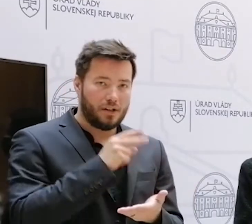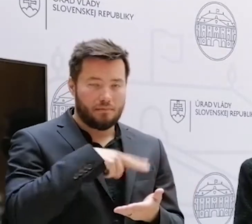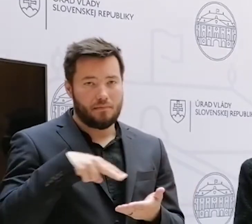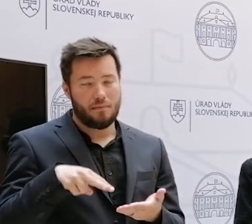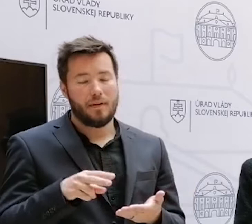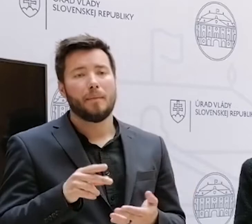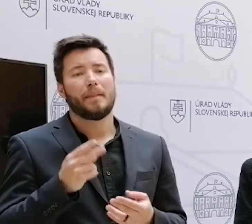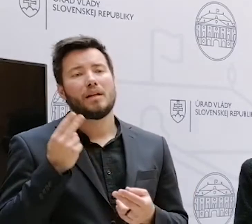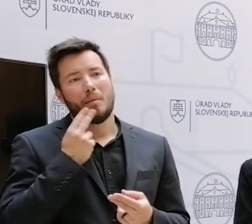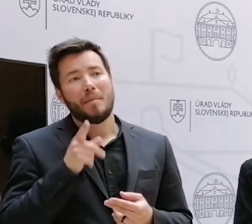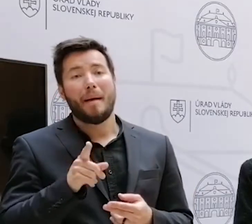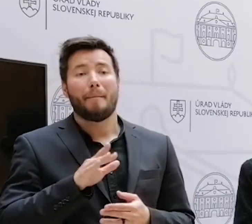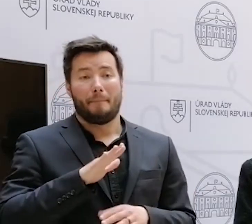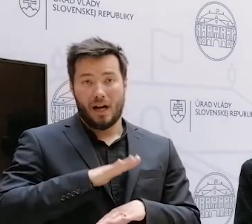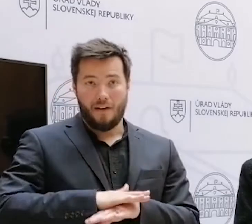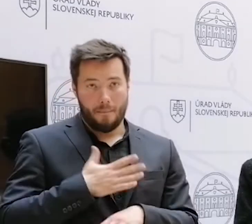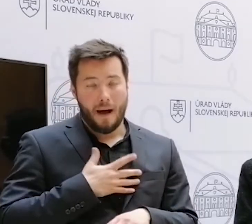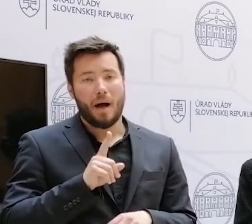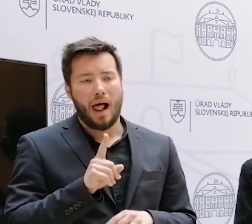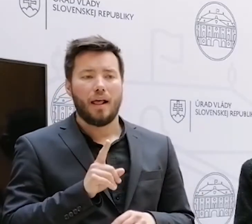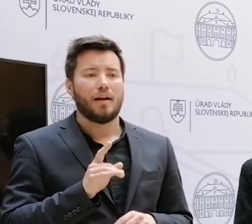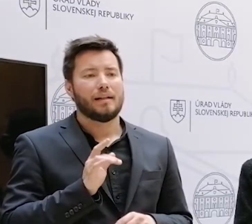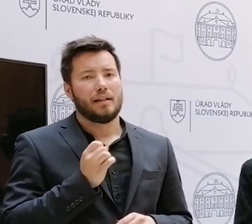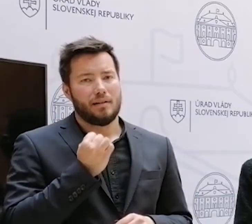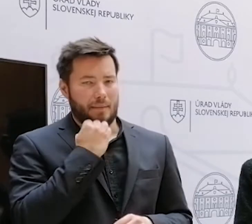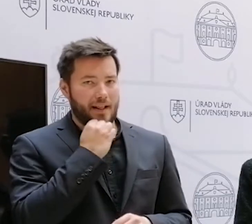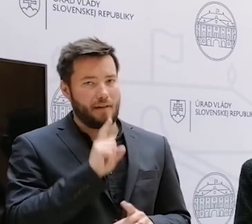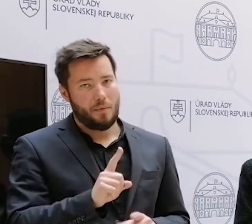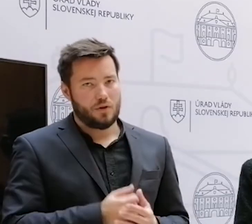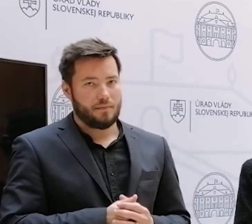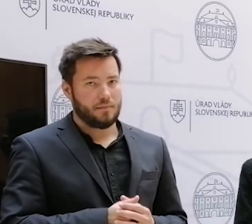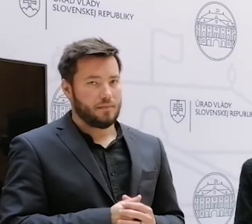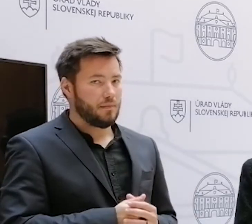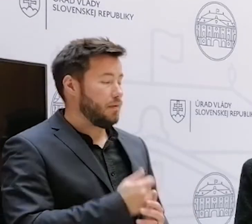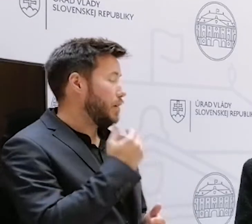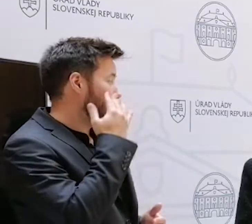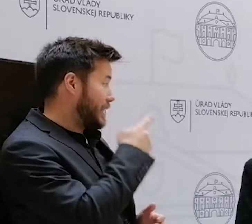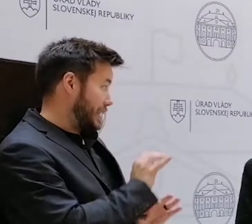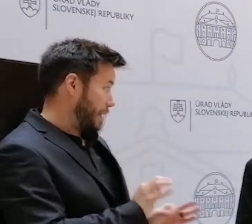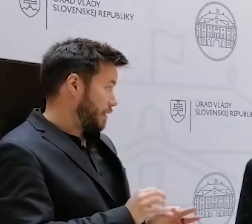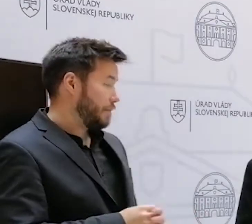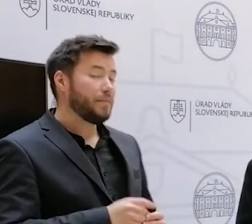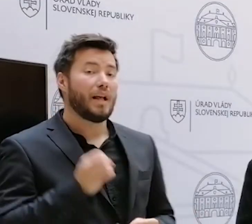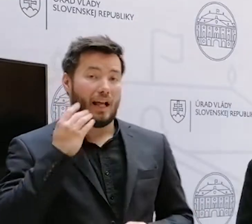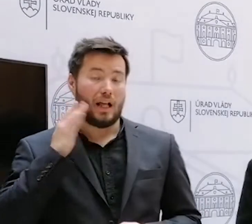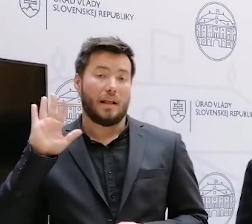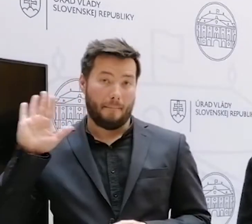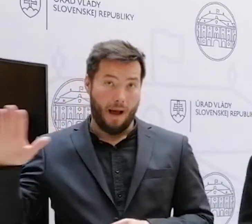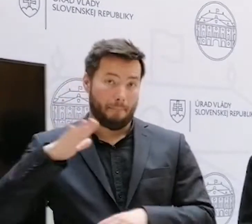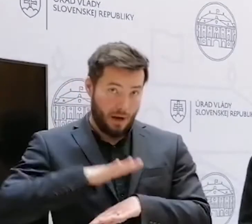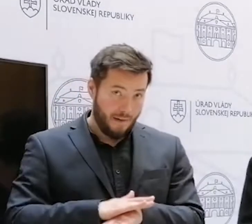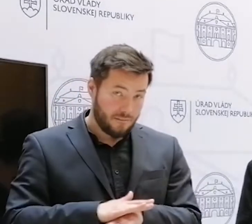pristupovať k takémuto oprávneniu. Takže myslíte si, že to je správne? Ak by také oprávnenie mal v